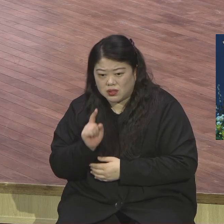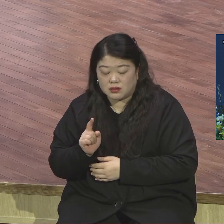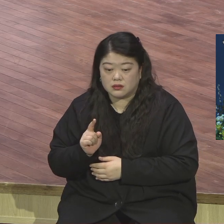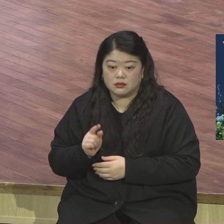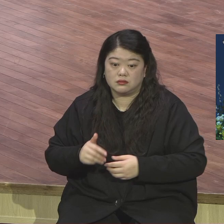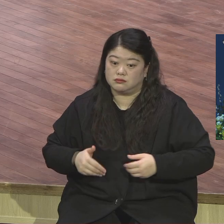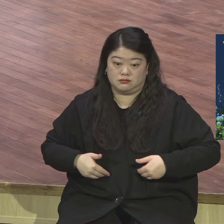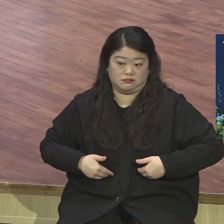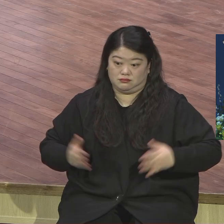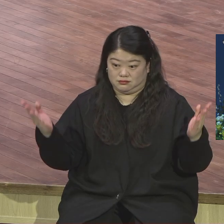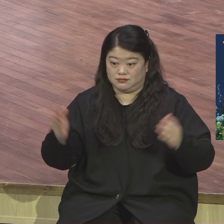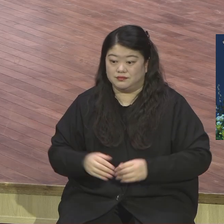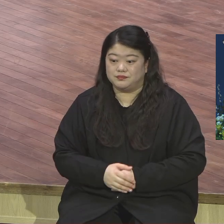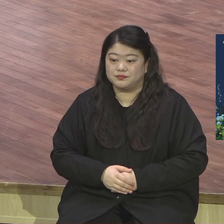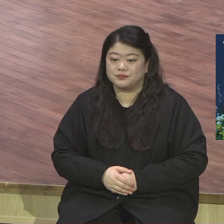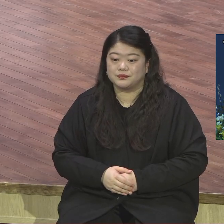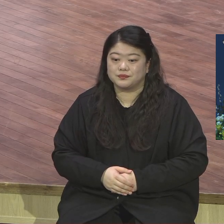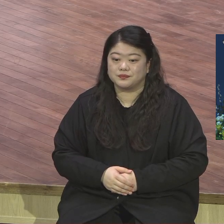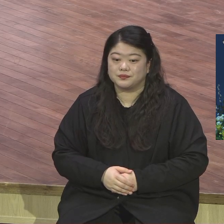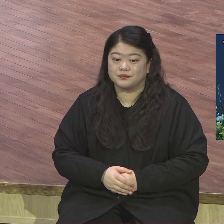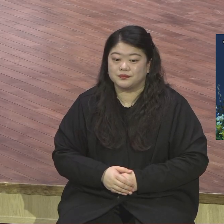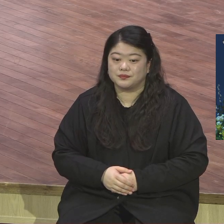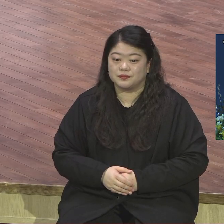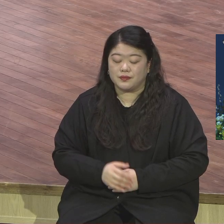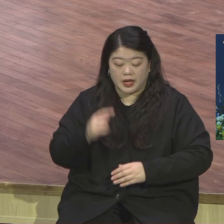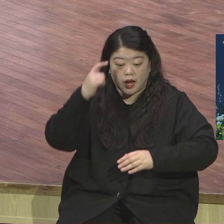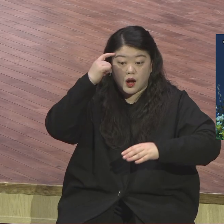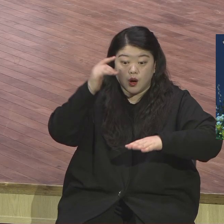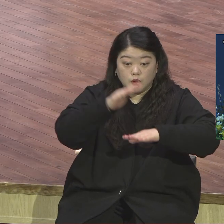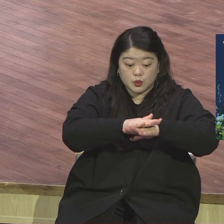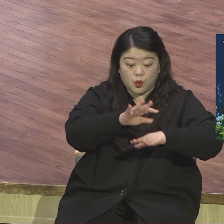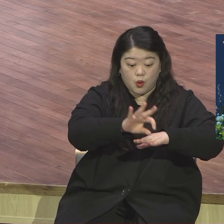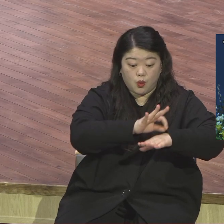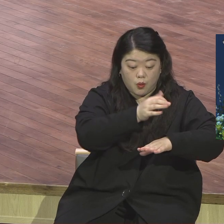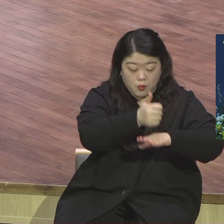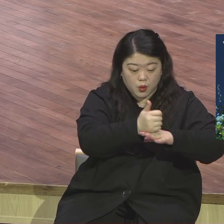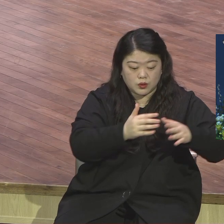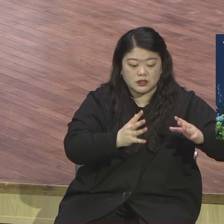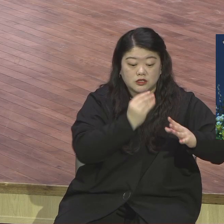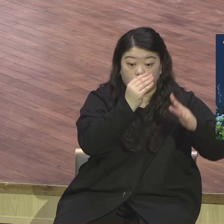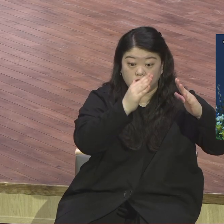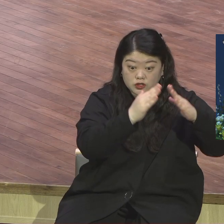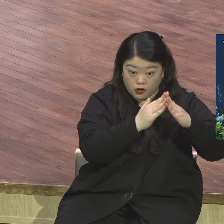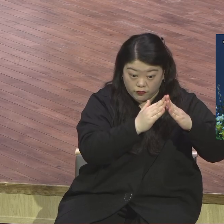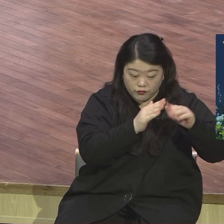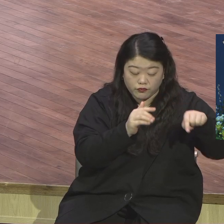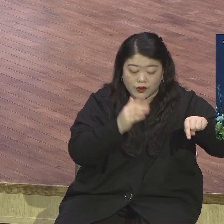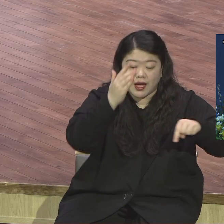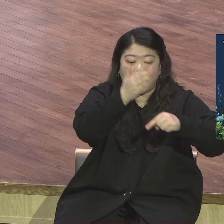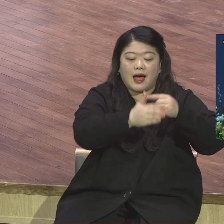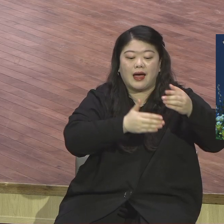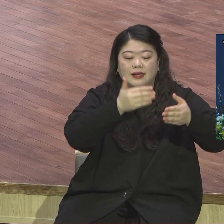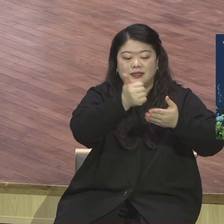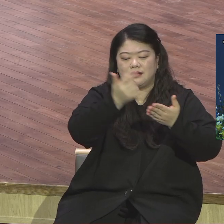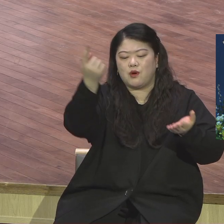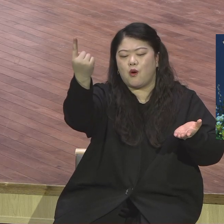솔로몬 성전은 하나님의 임재의 상징 장소이고 그림자로 존재하지만은